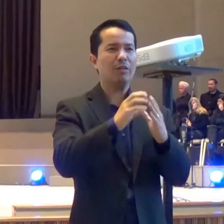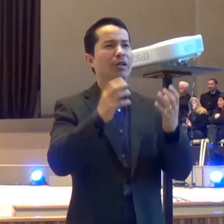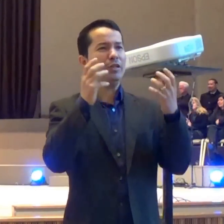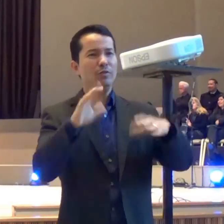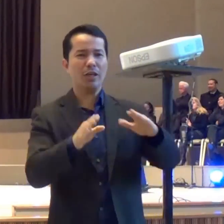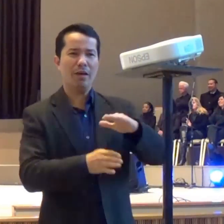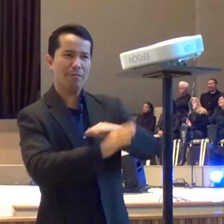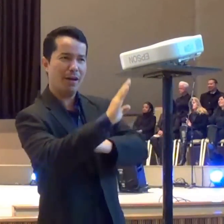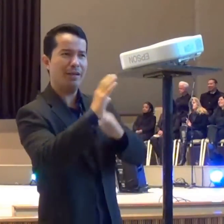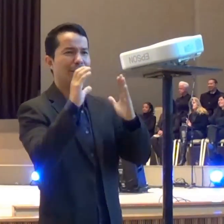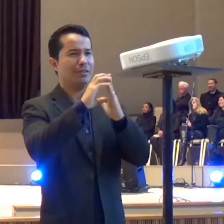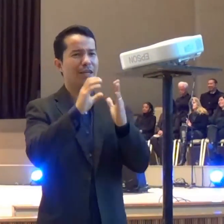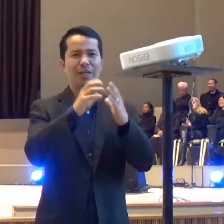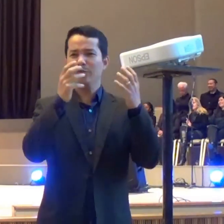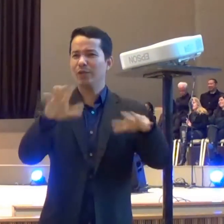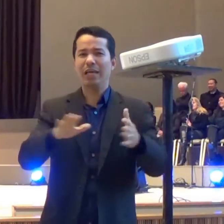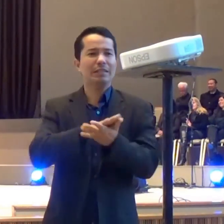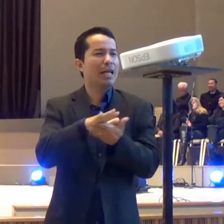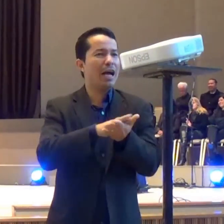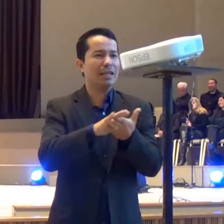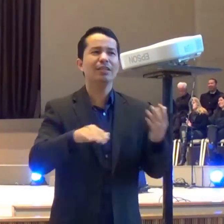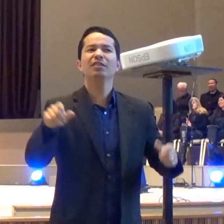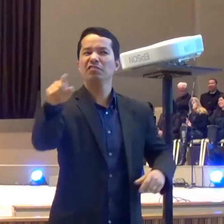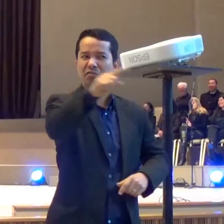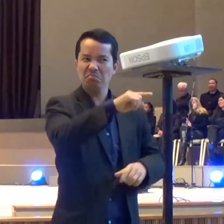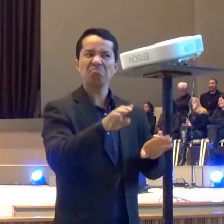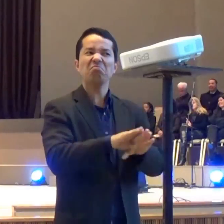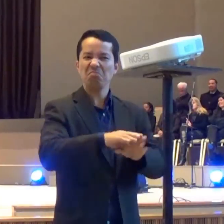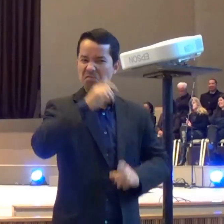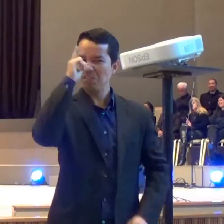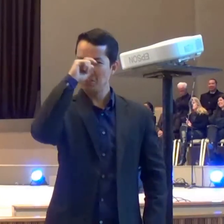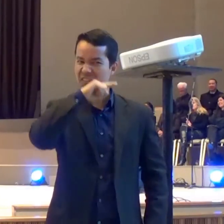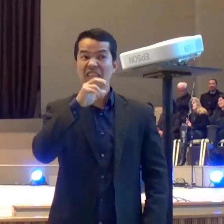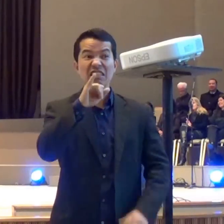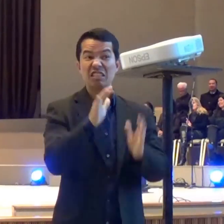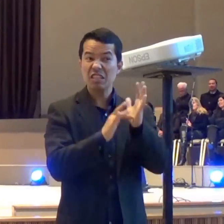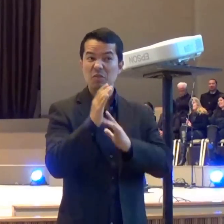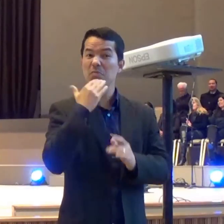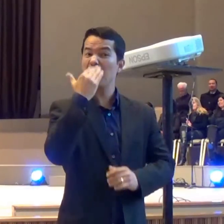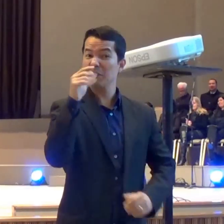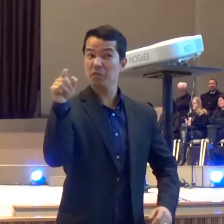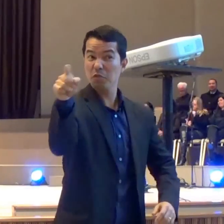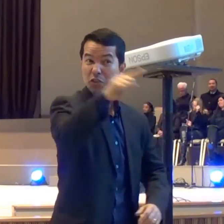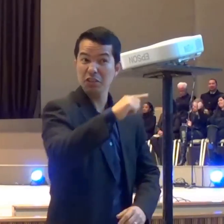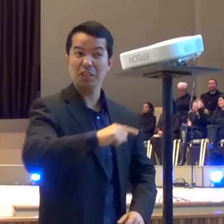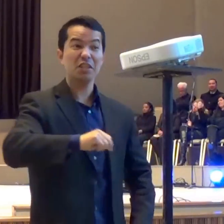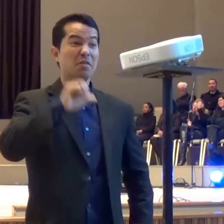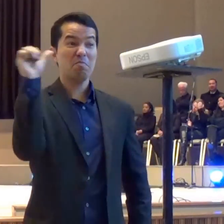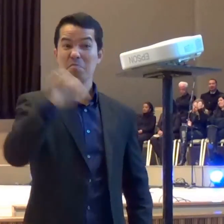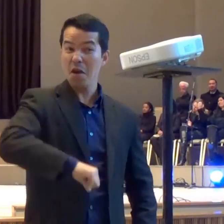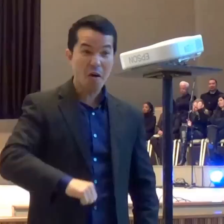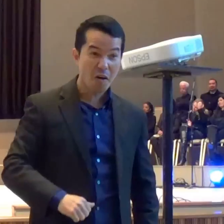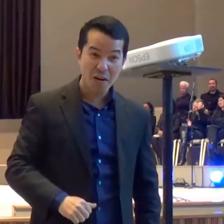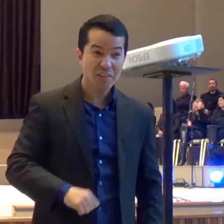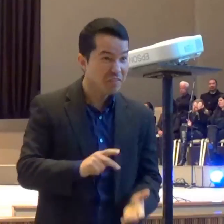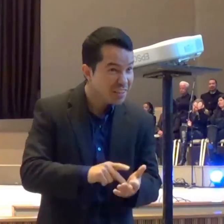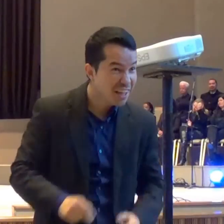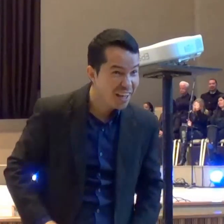célula Então fica tão complicado Então se fosse ali dizer Não, não dá certo Mas eles vão E